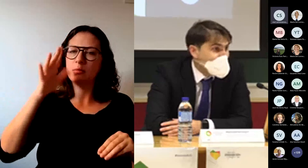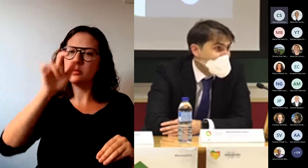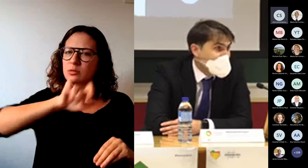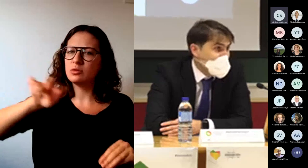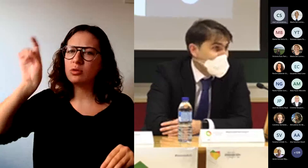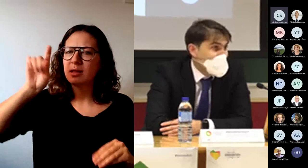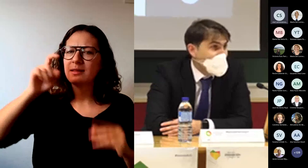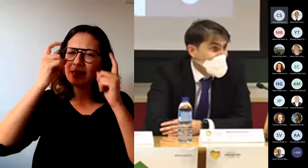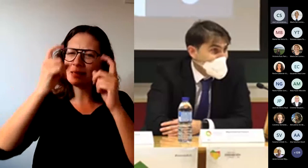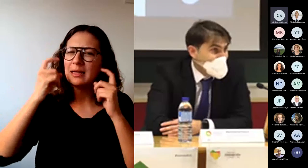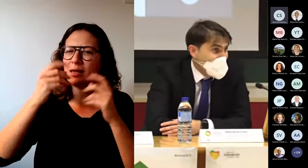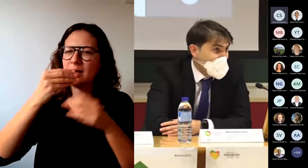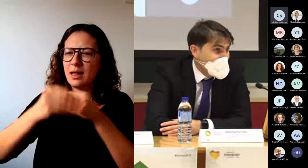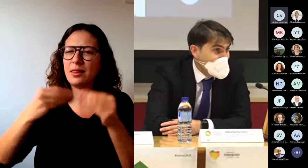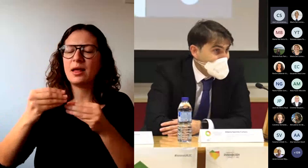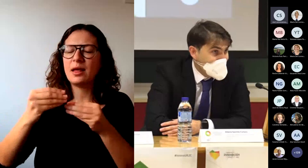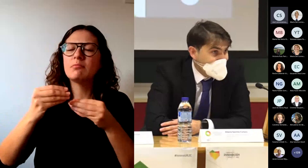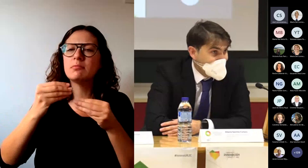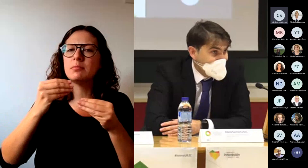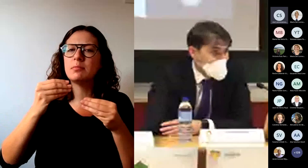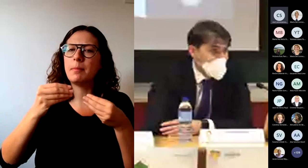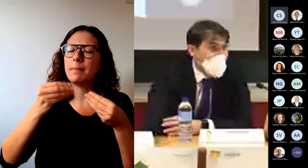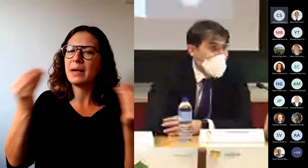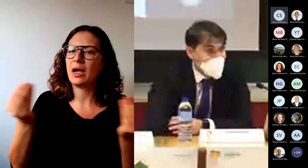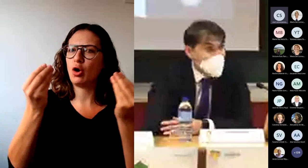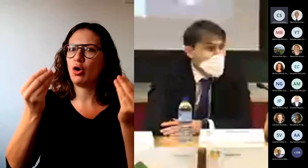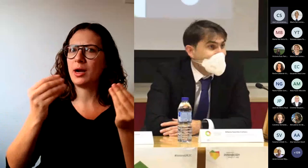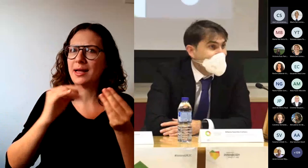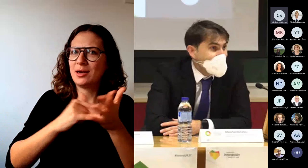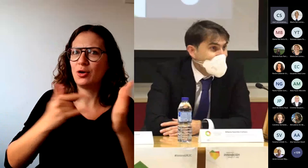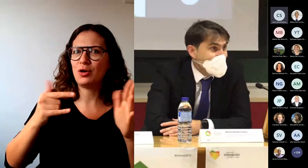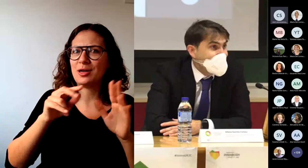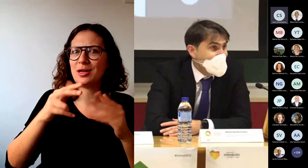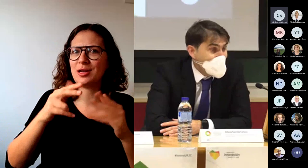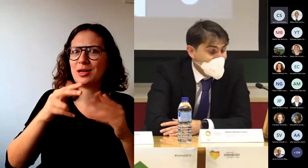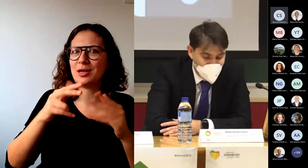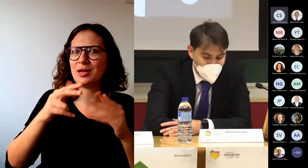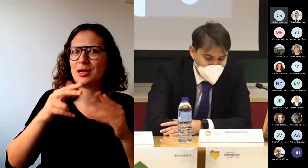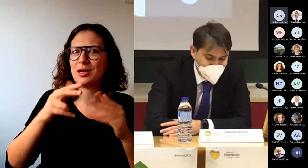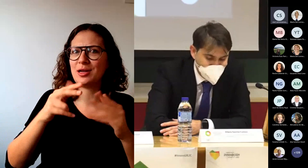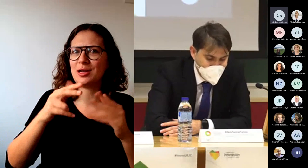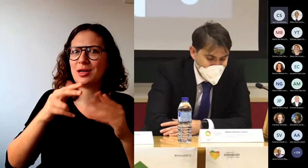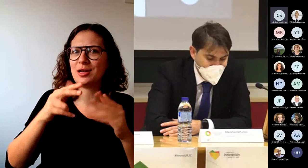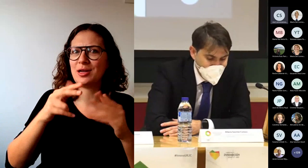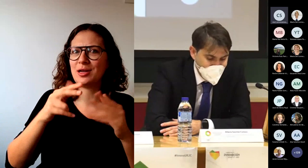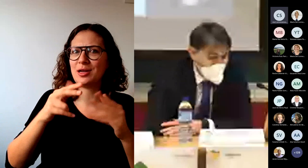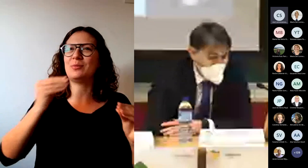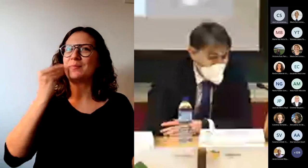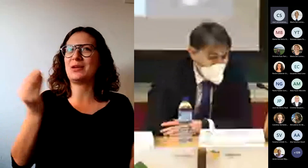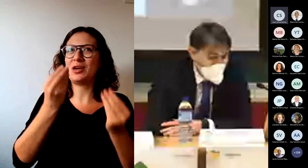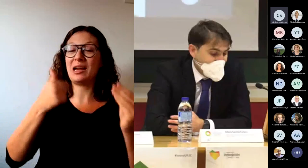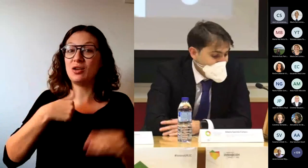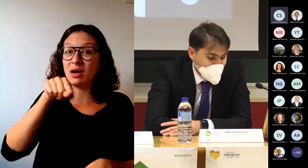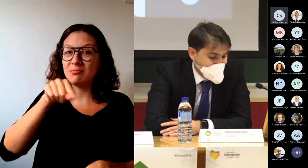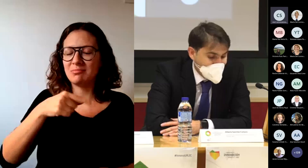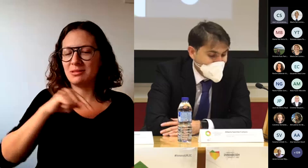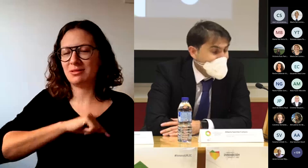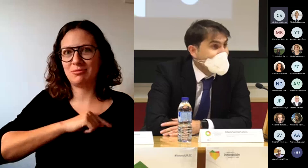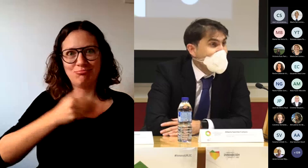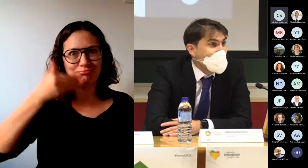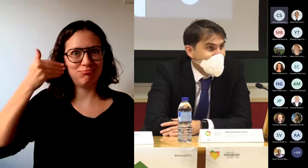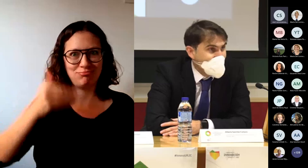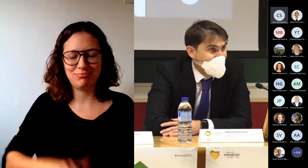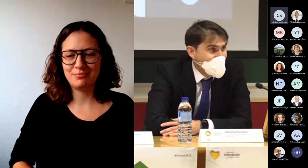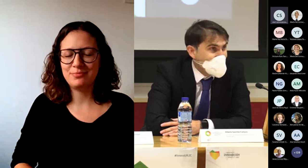metodológica para mejorar nuestra universidad. Y de eso sí que me siento especialmente orgulloso. Y nada, de esta